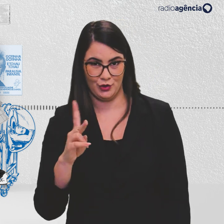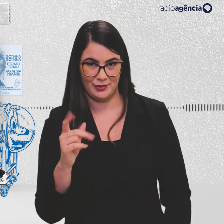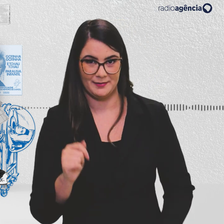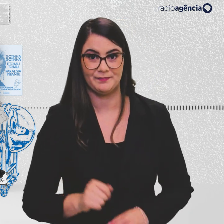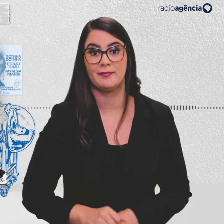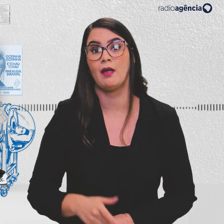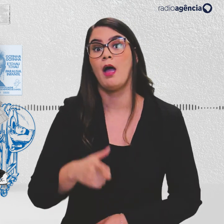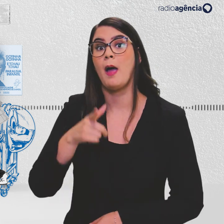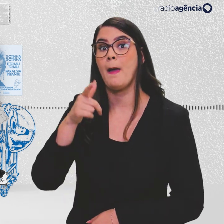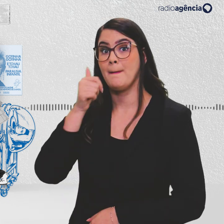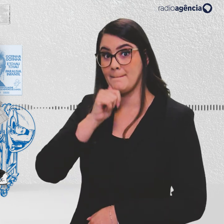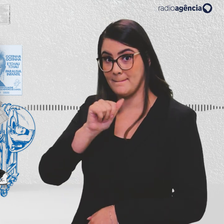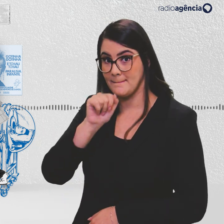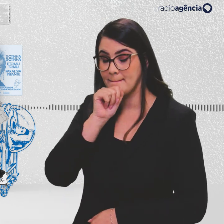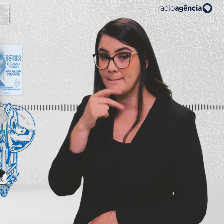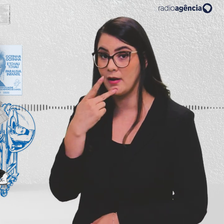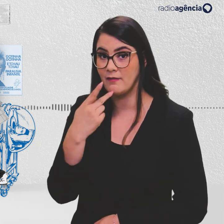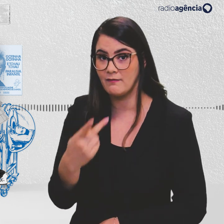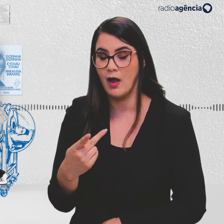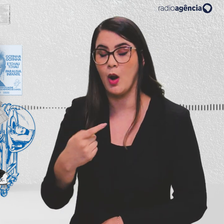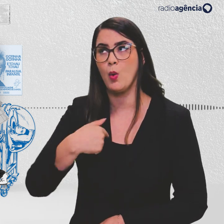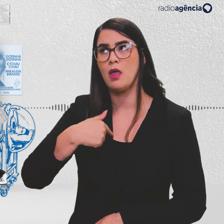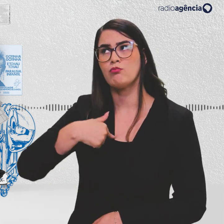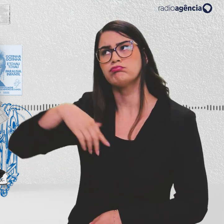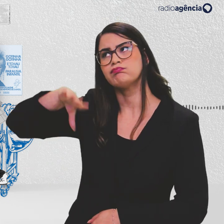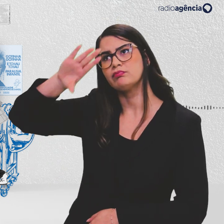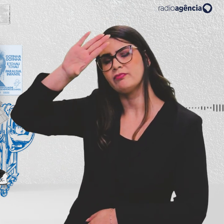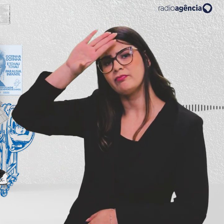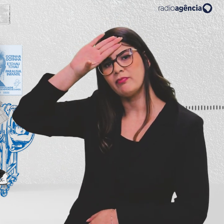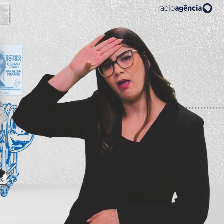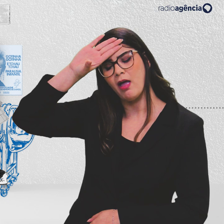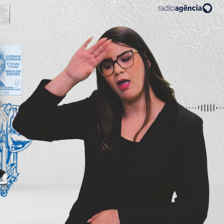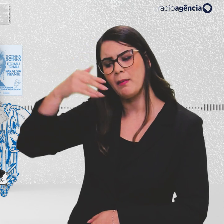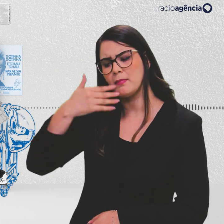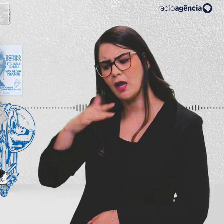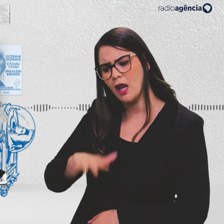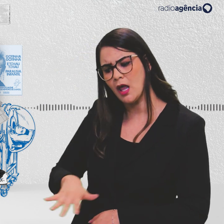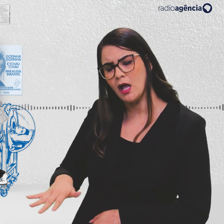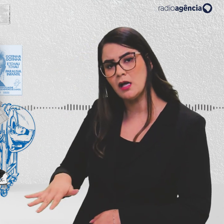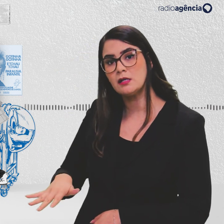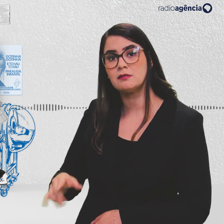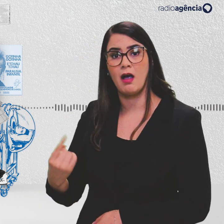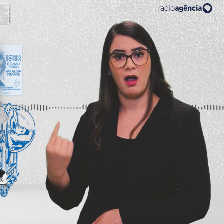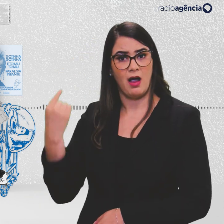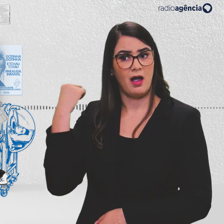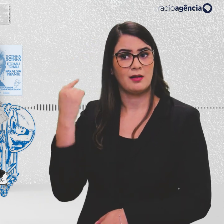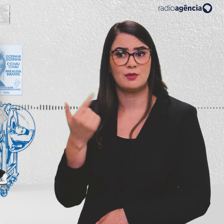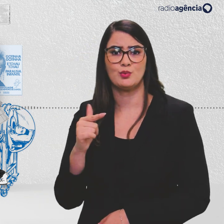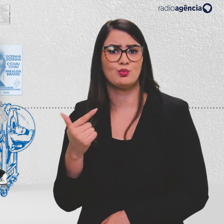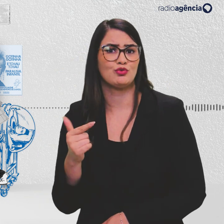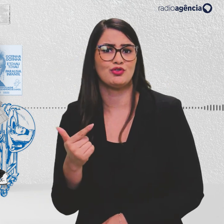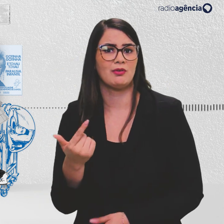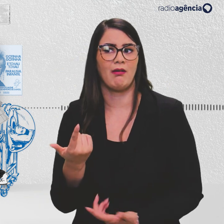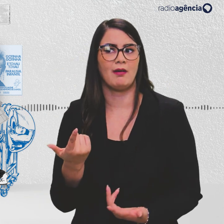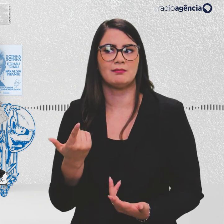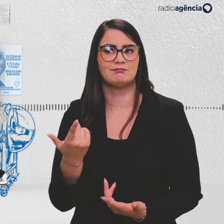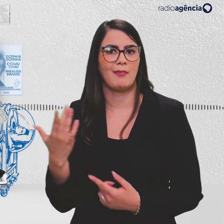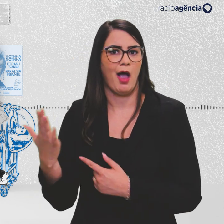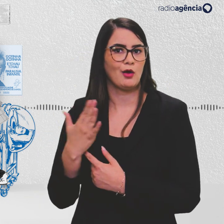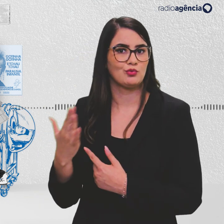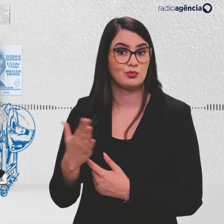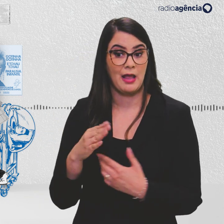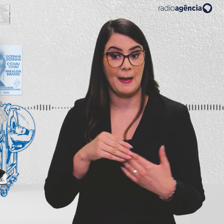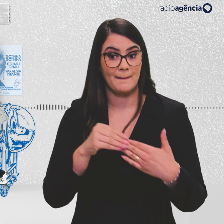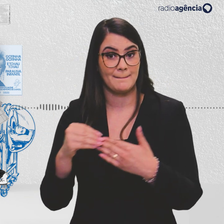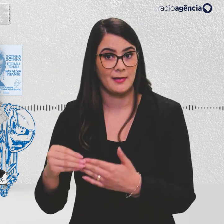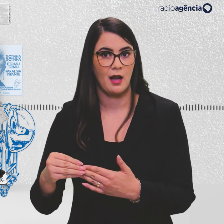mãe que tive uma febre normal de uma criança pequena e naquele tempo não se tinha muitos recursos. Minha mãe me levou